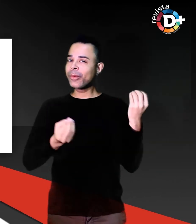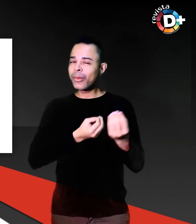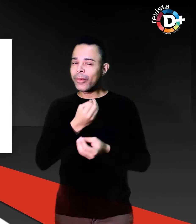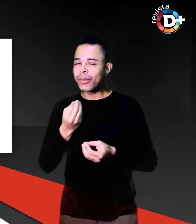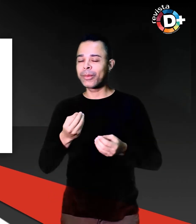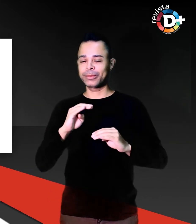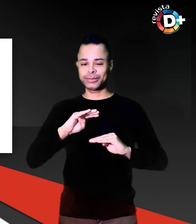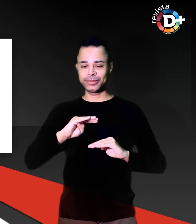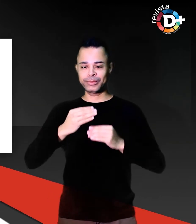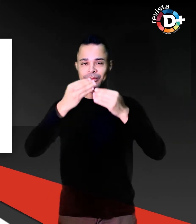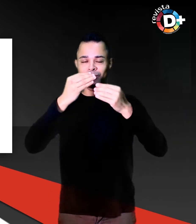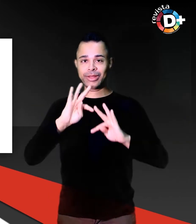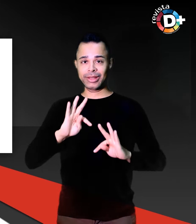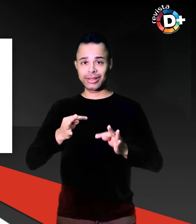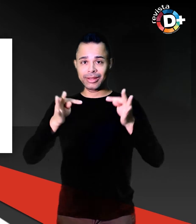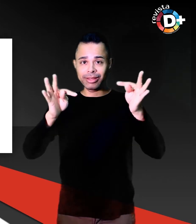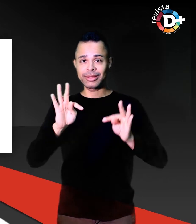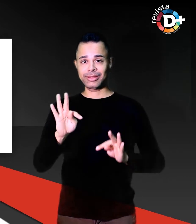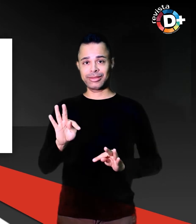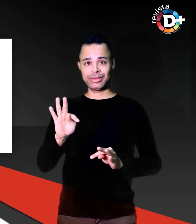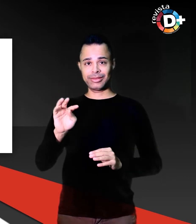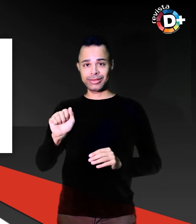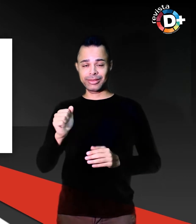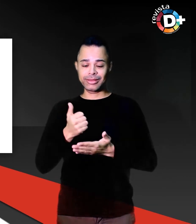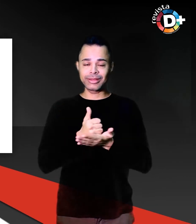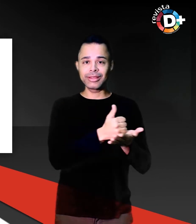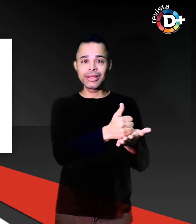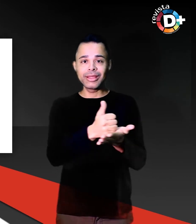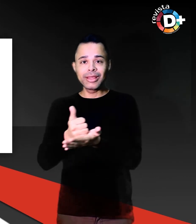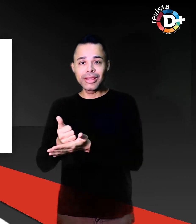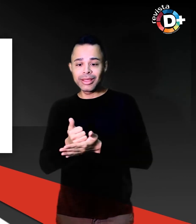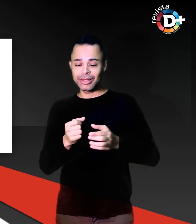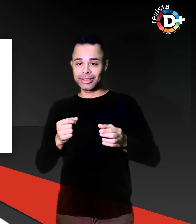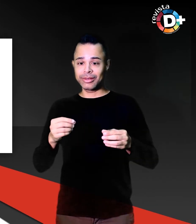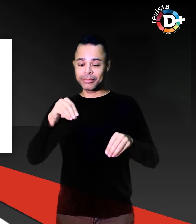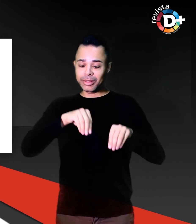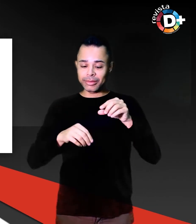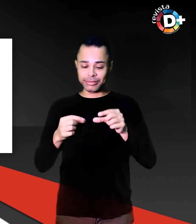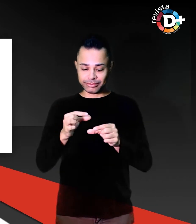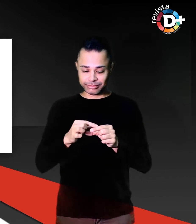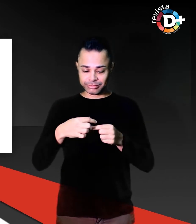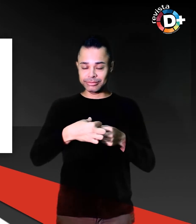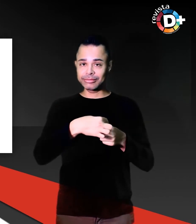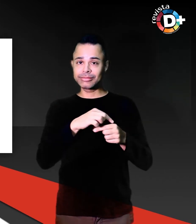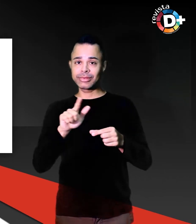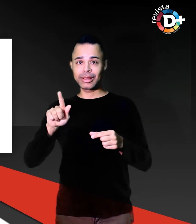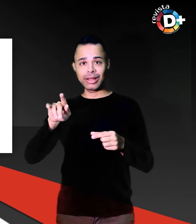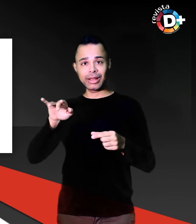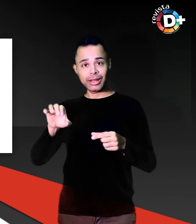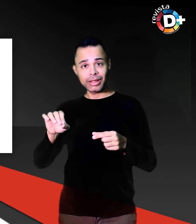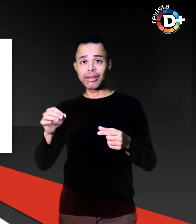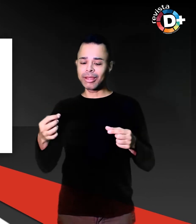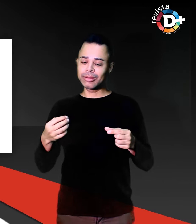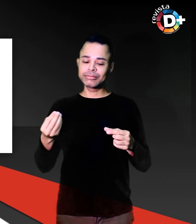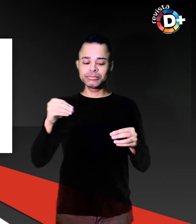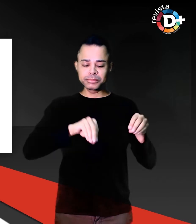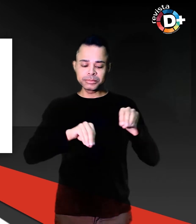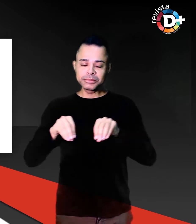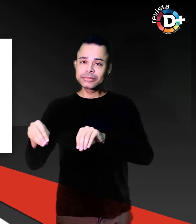do inovador alfabeto Braille Briggs. Os blocos de montar Lego foram adaptados para